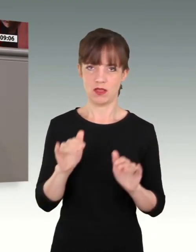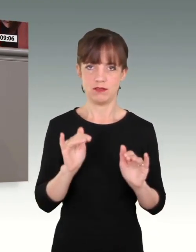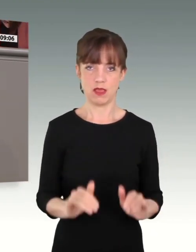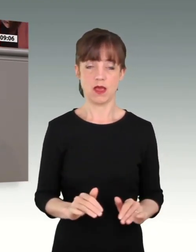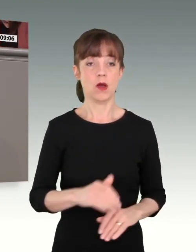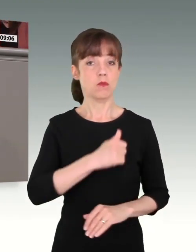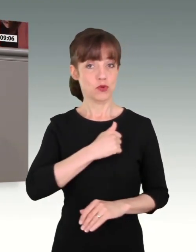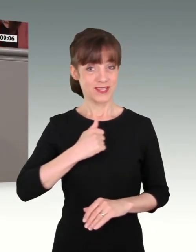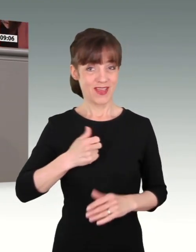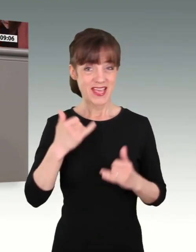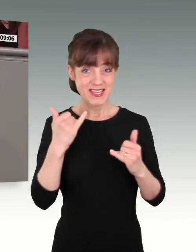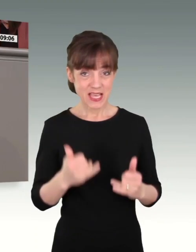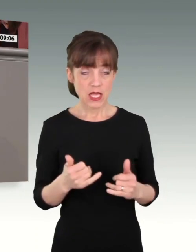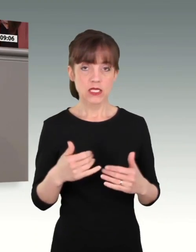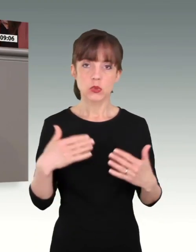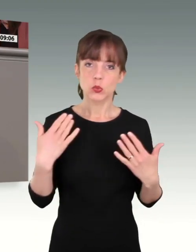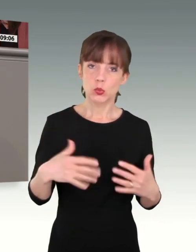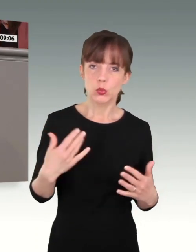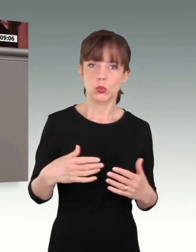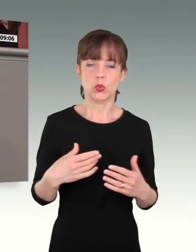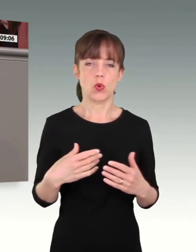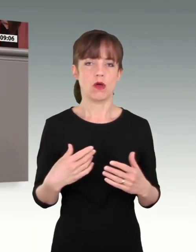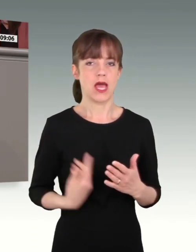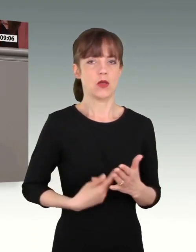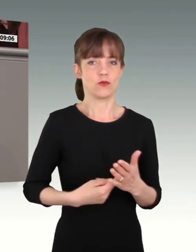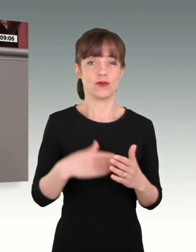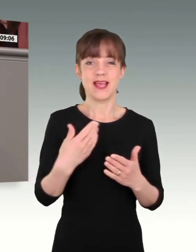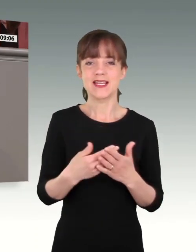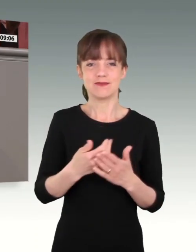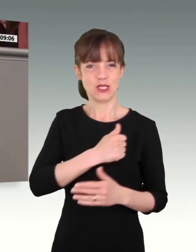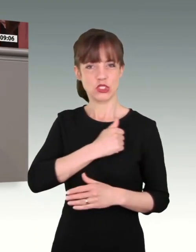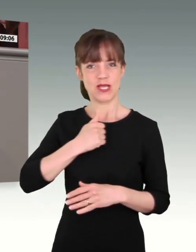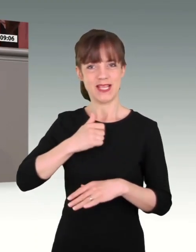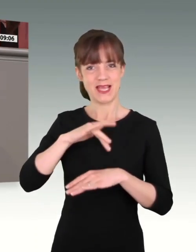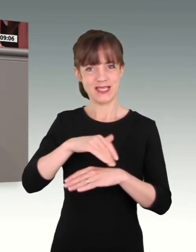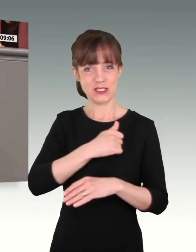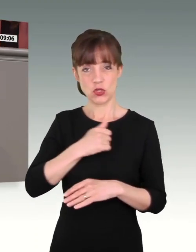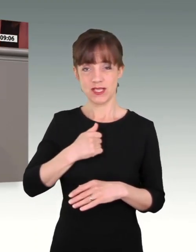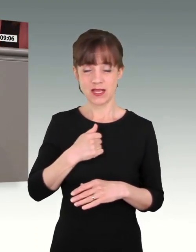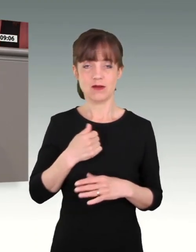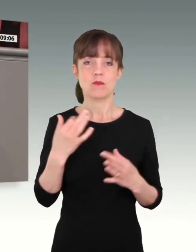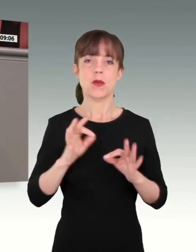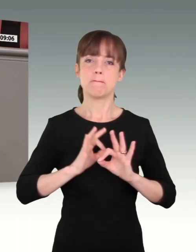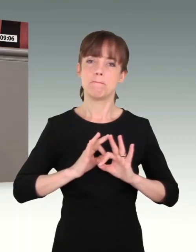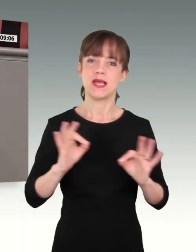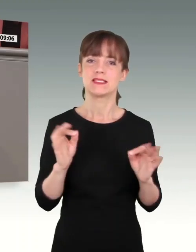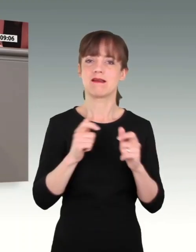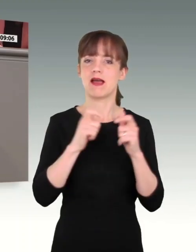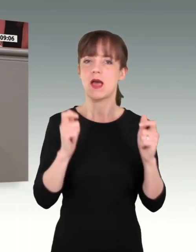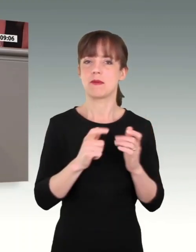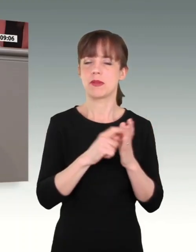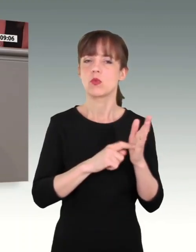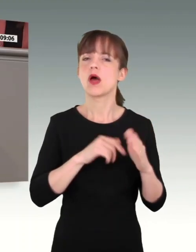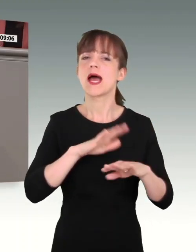Bundeswehr ist jetzt so gefordert wie nie. Und deshalb brauchen unsere Soldatinnen und Soldaten beste Rahmenbedingungen. Das betrifft Material,